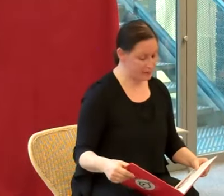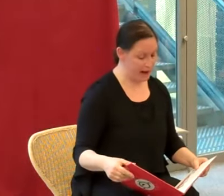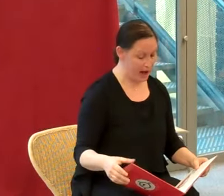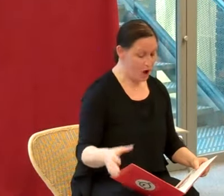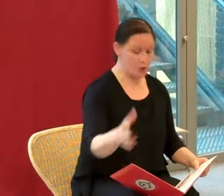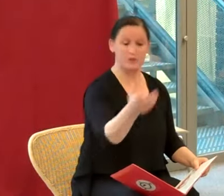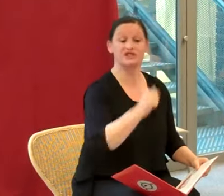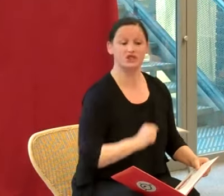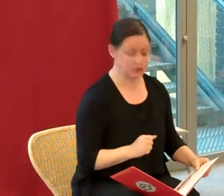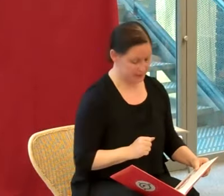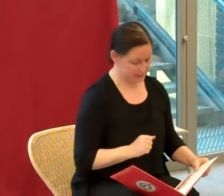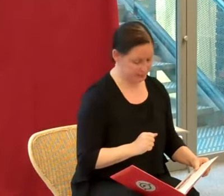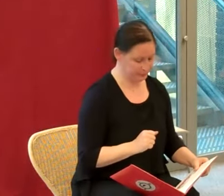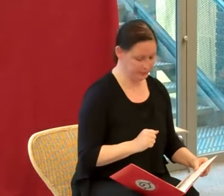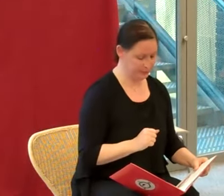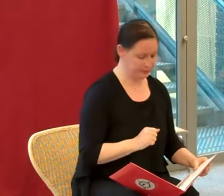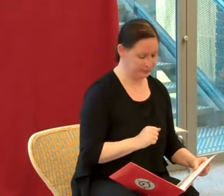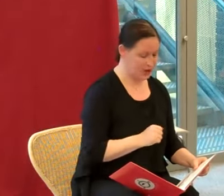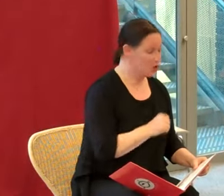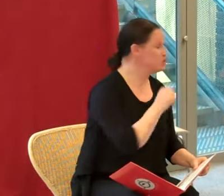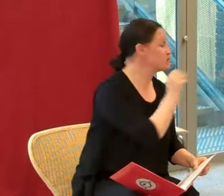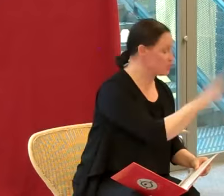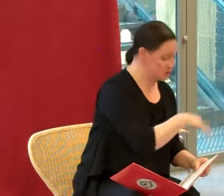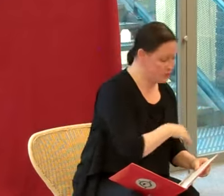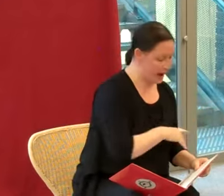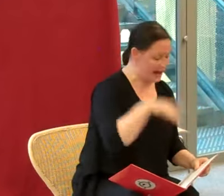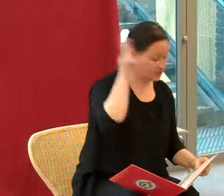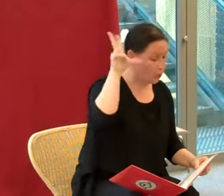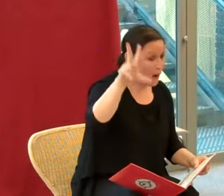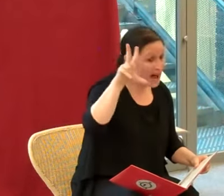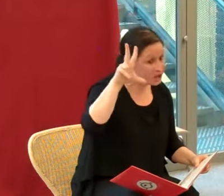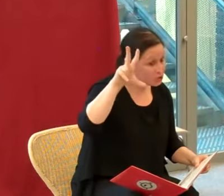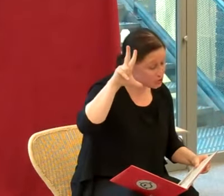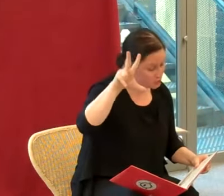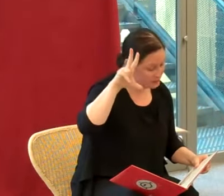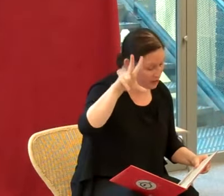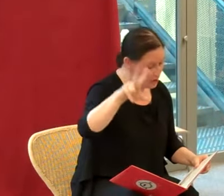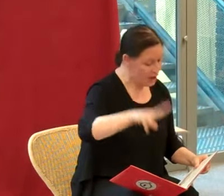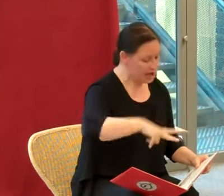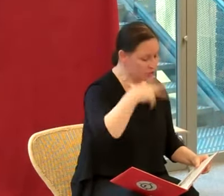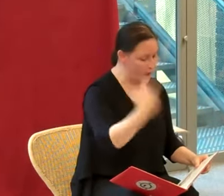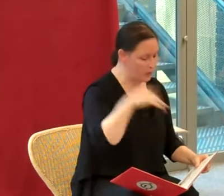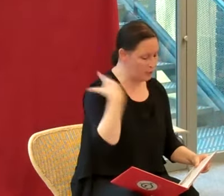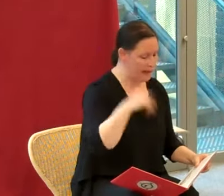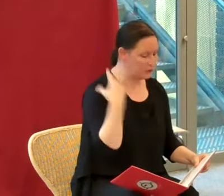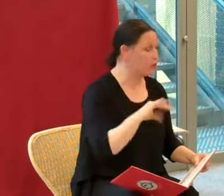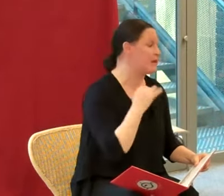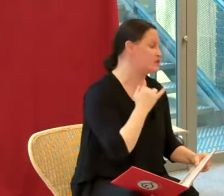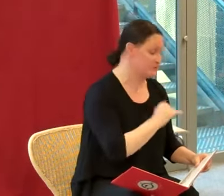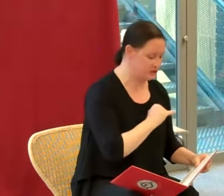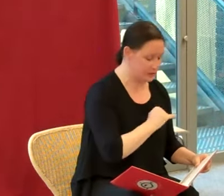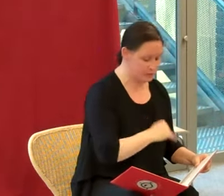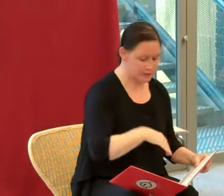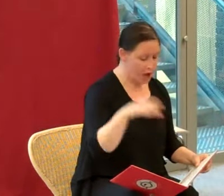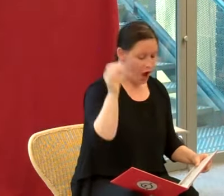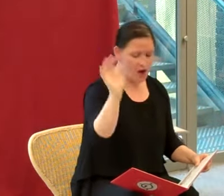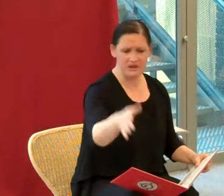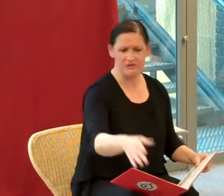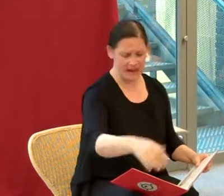prépara le petit déjeuner. Jusqu'au soir et les trois jours suivants, les trois compères ne repassent ni huit heures. En effet,